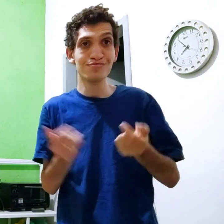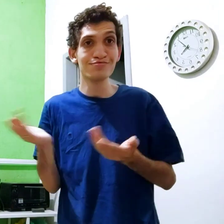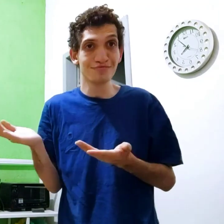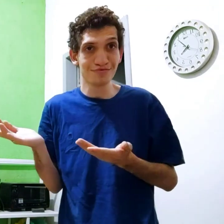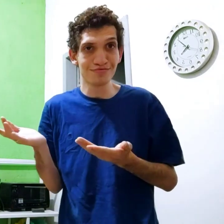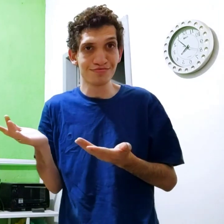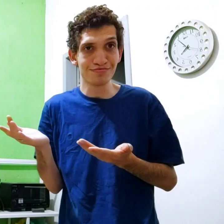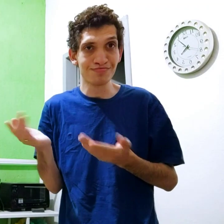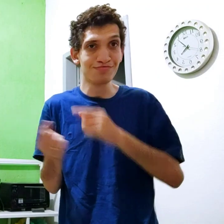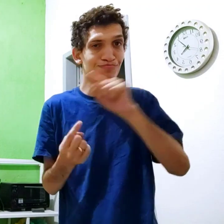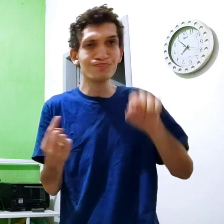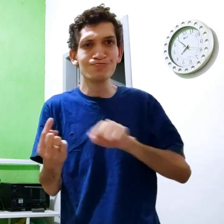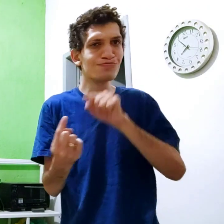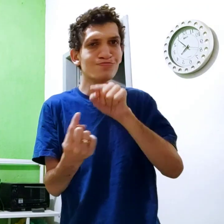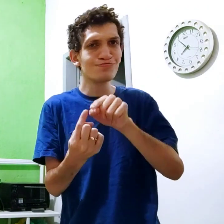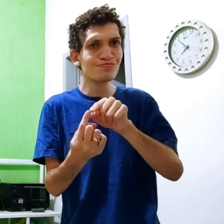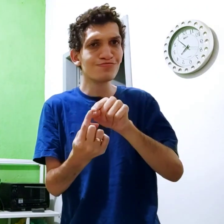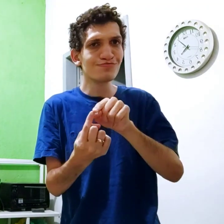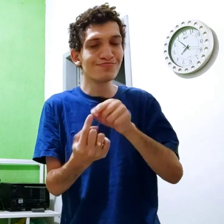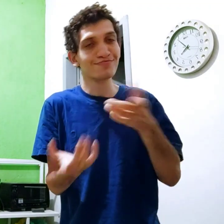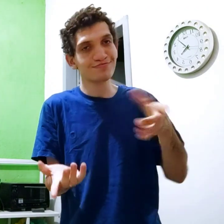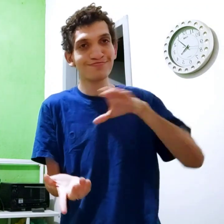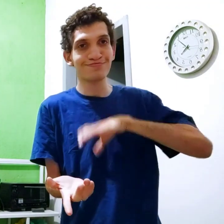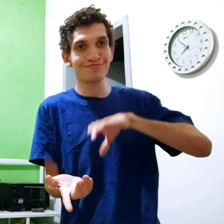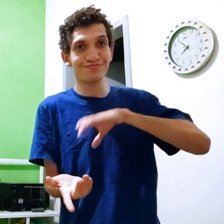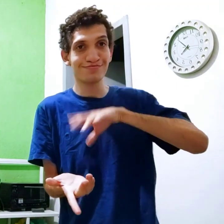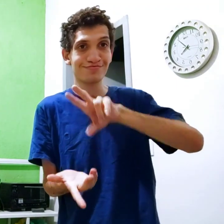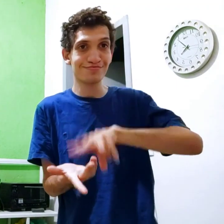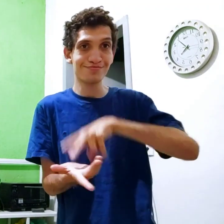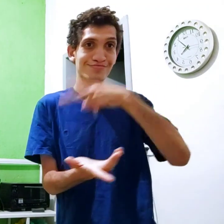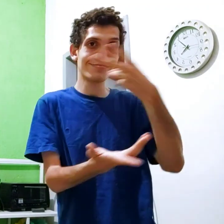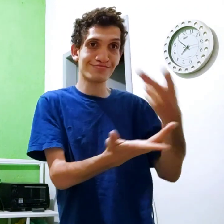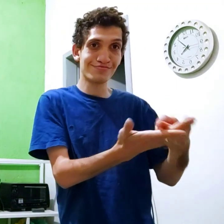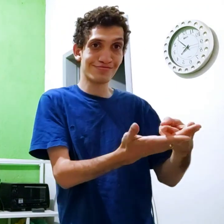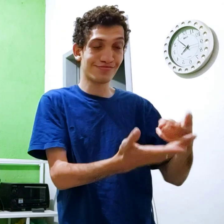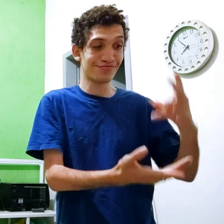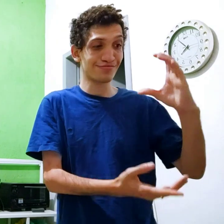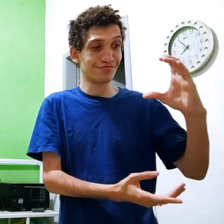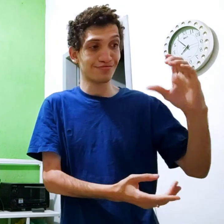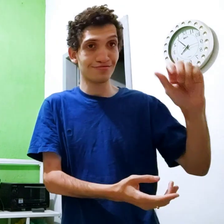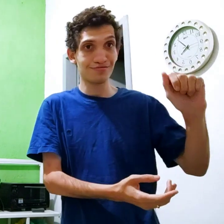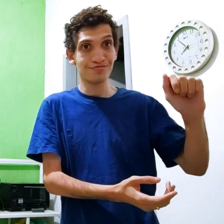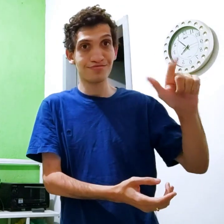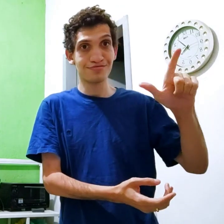Isso é o quê? Qual o objetivo? Português Tradução